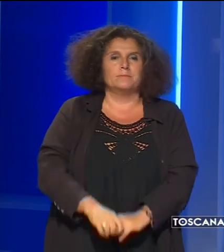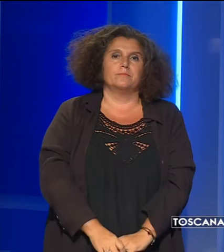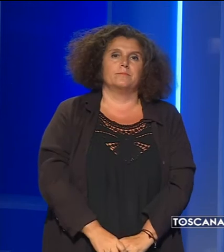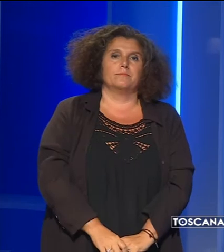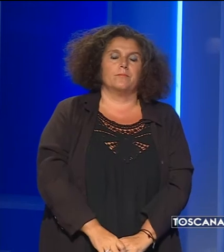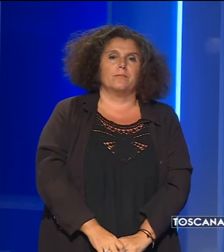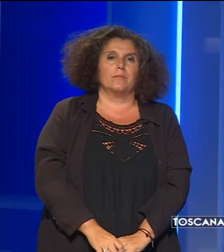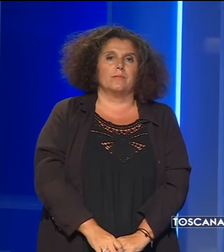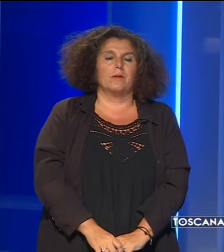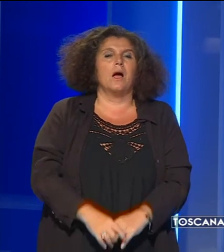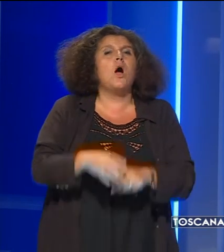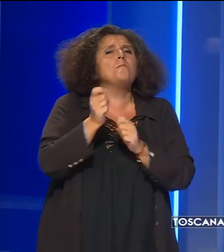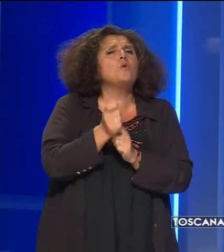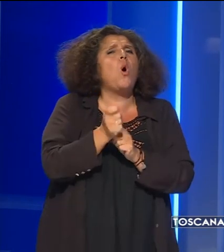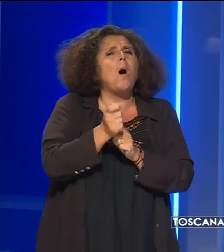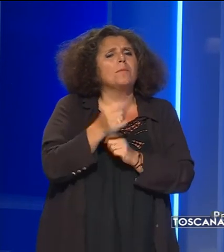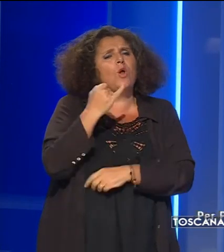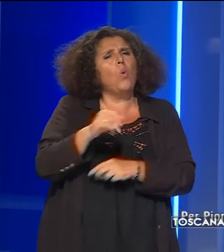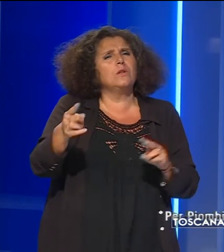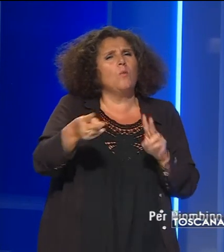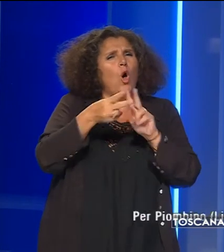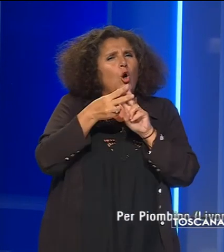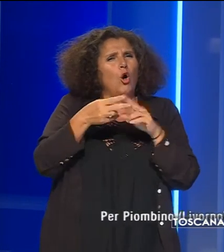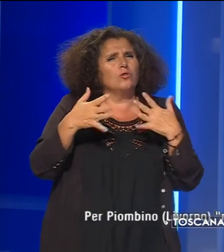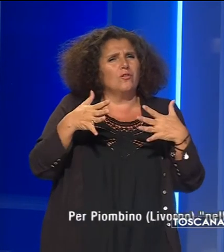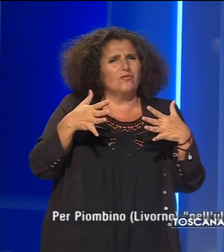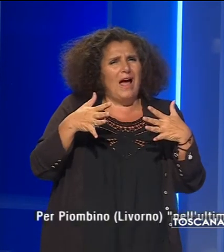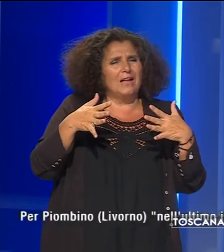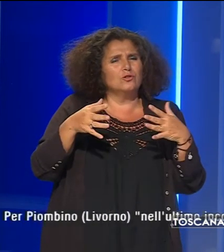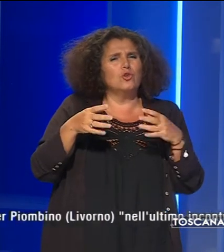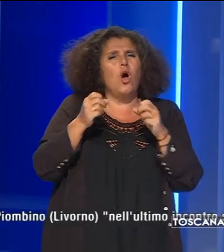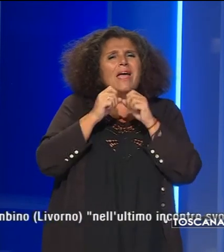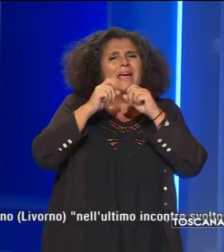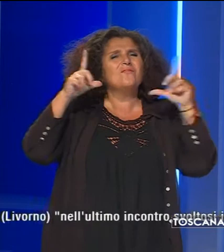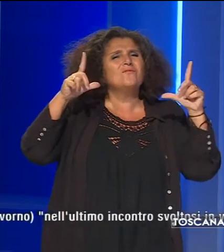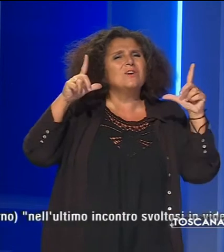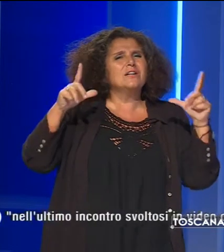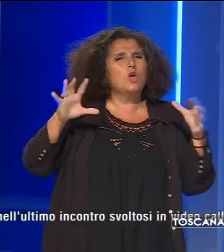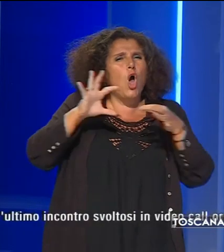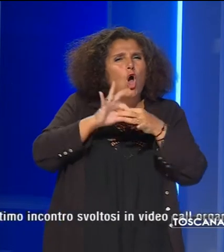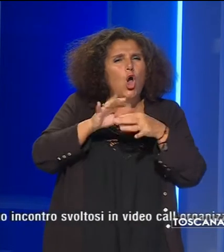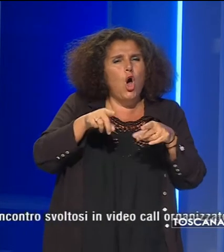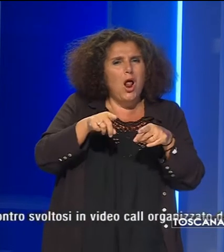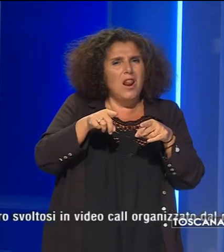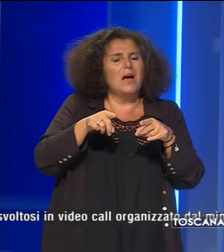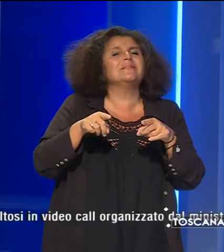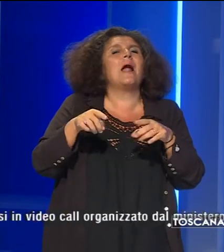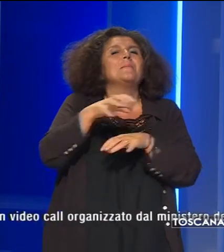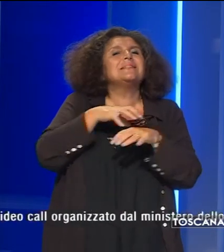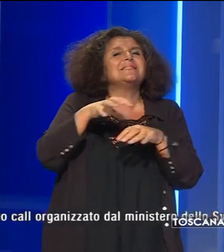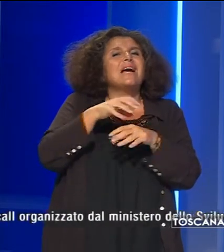Per Piombino nell'ultimo incontro che si è svolto in videocall organizzato dal Ministero dello Sviluppo